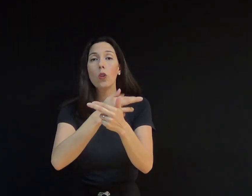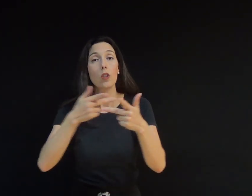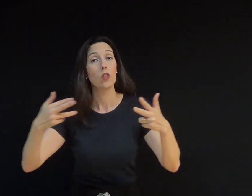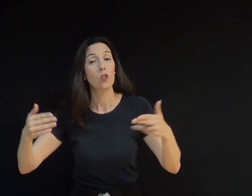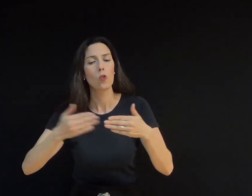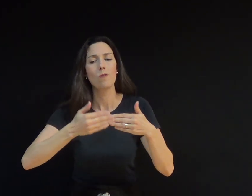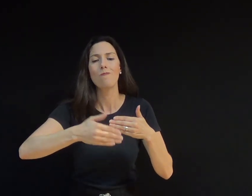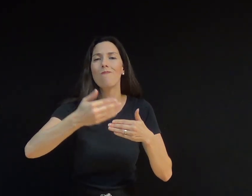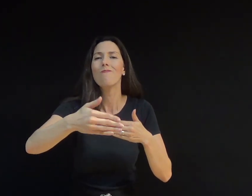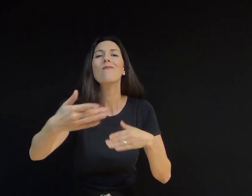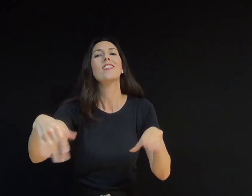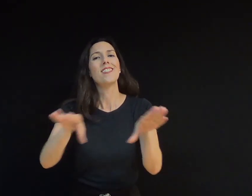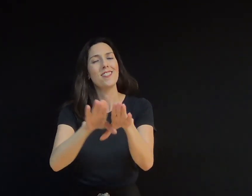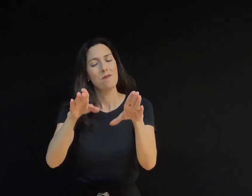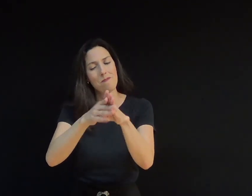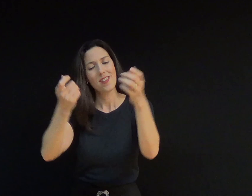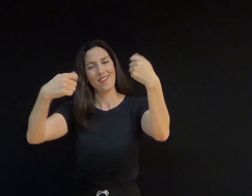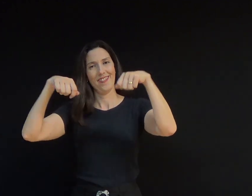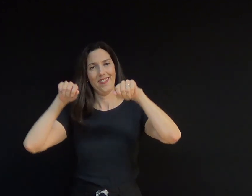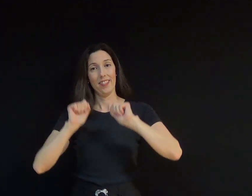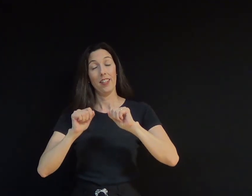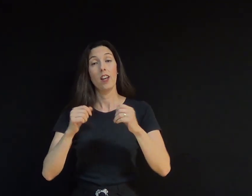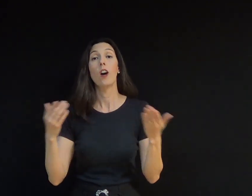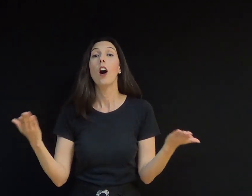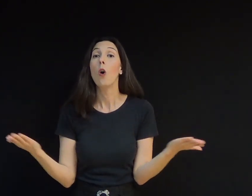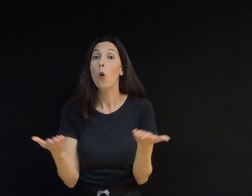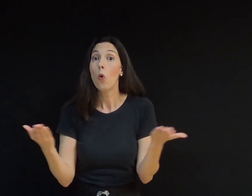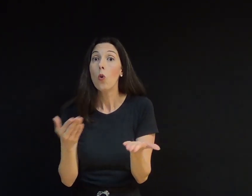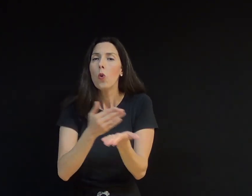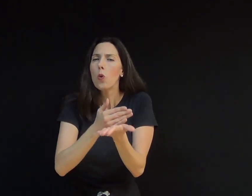Comece hoje convidando o amor a te visitar. E aí